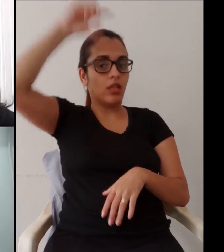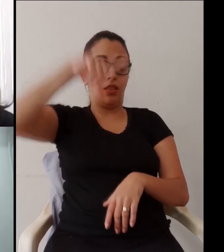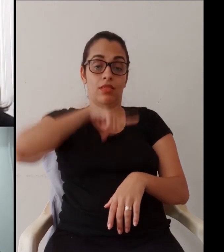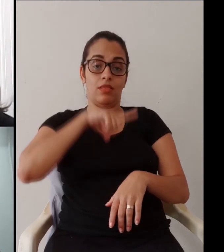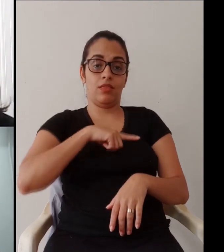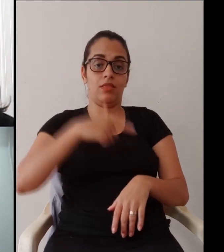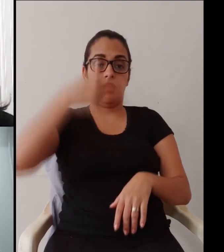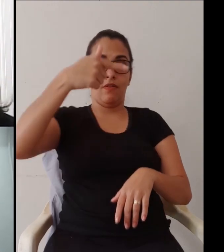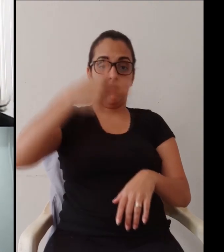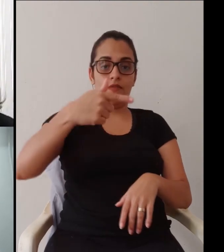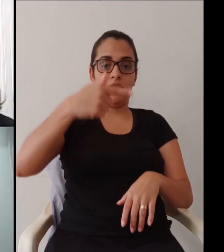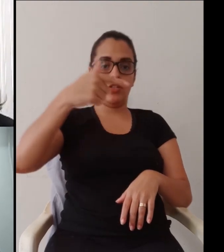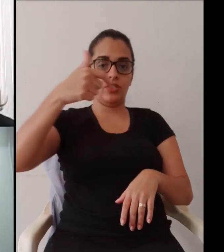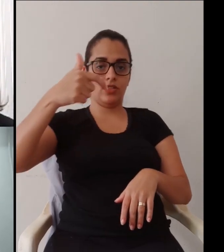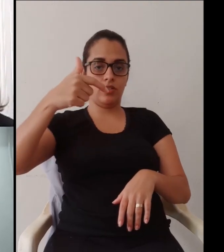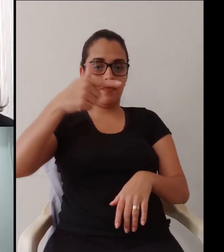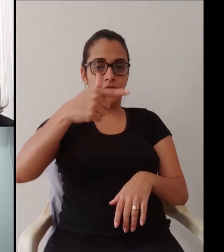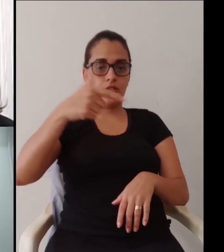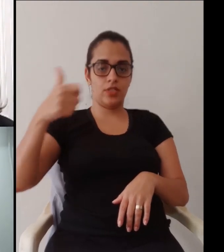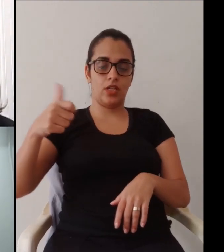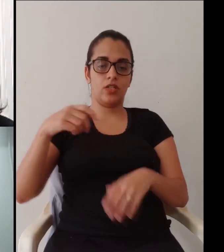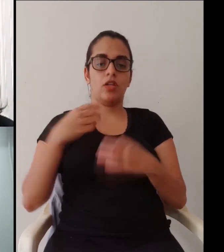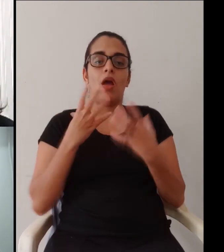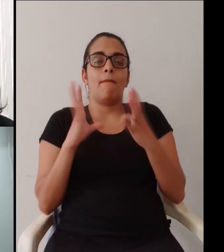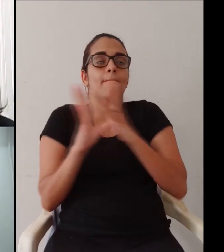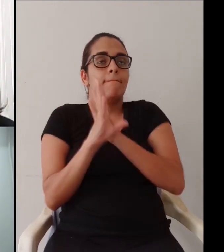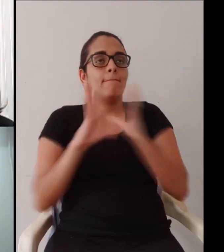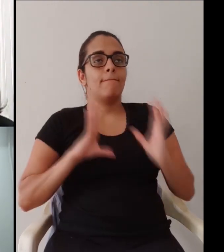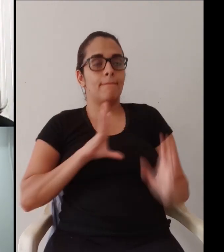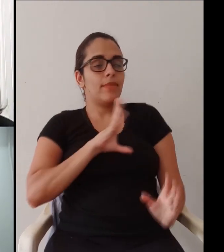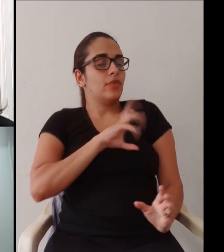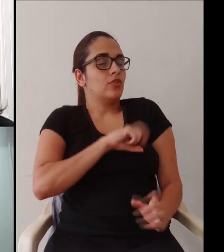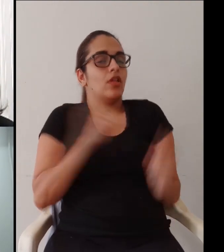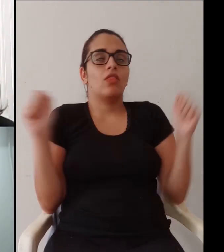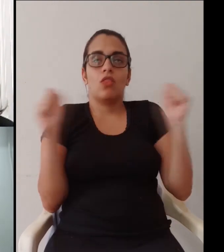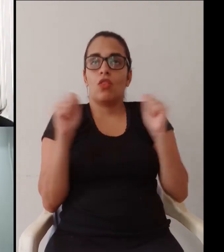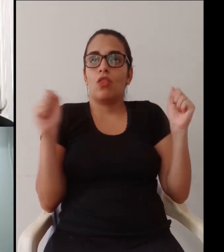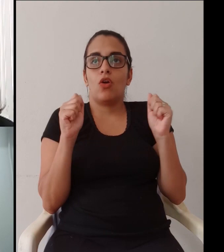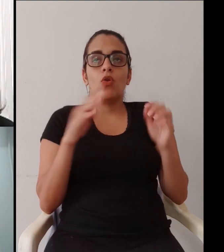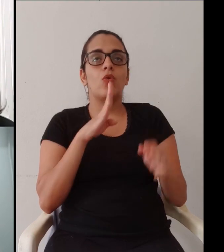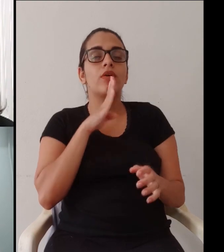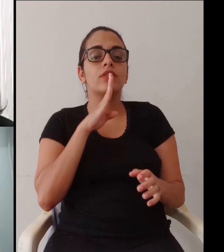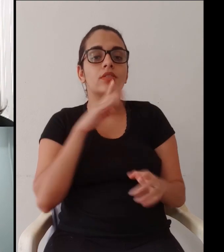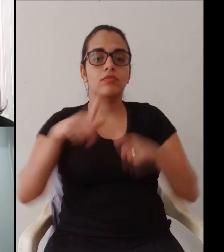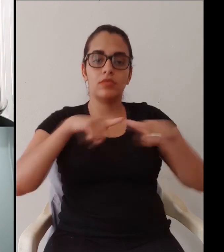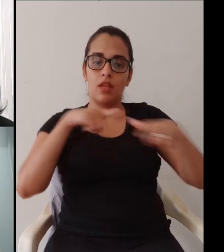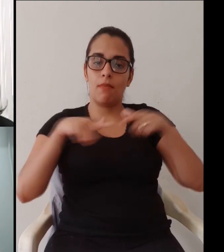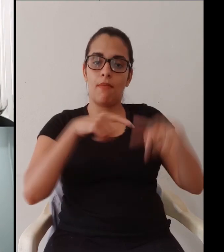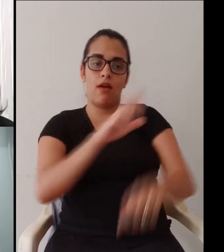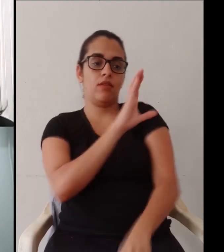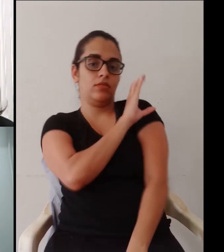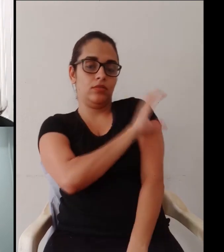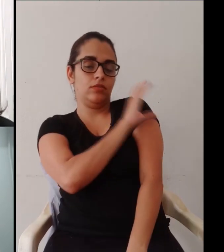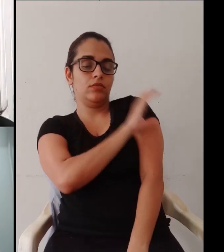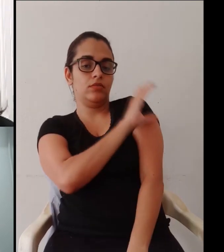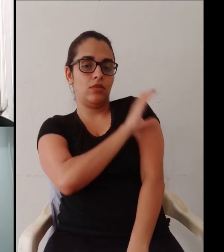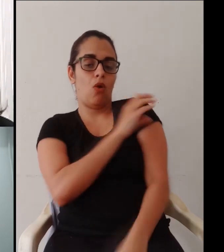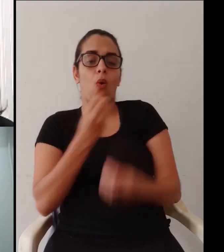polo da UAB, que trabalham tão bem aqui no Espírito Santo, nós temos 27. E eu falo que eu me apaixonei pela